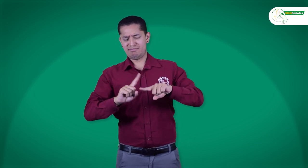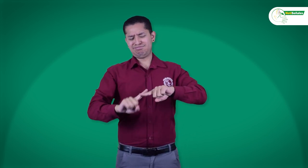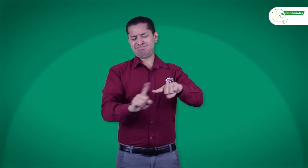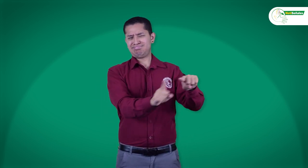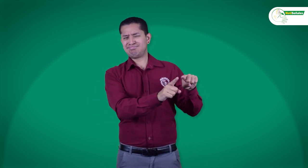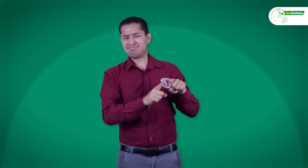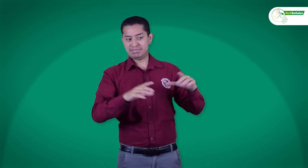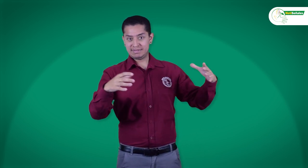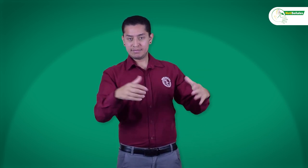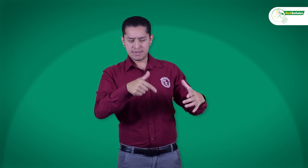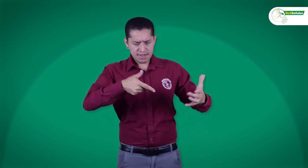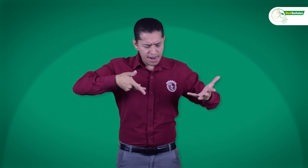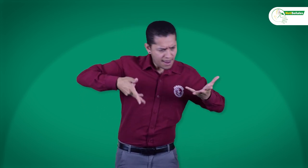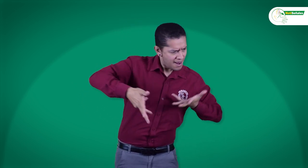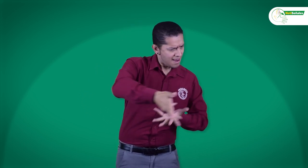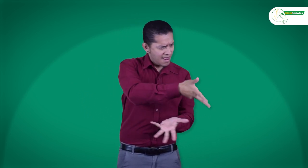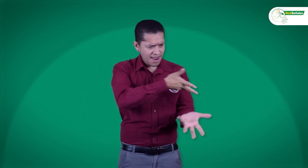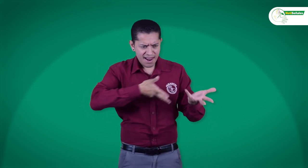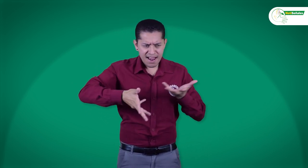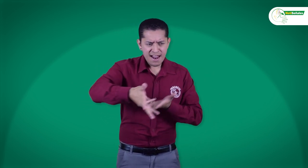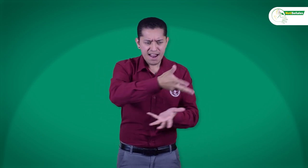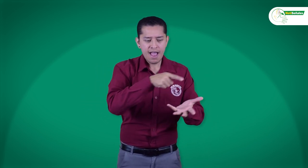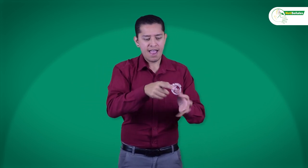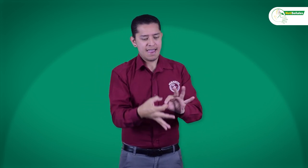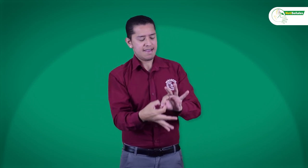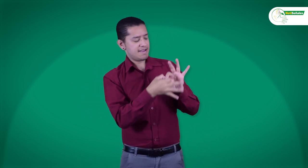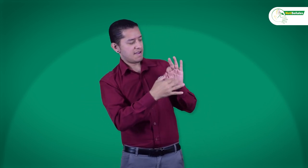para dialogar acerca de políticas públicas.